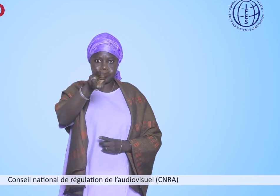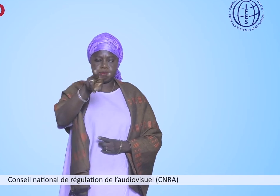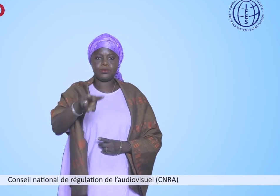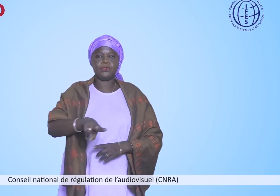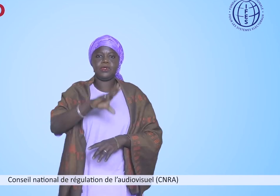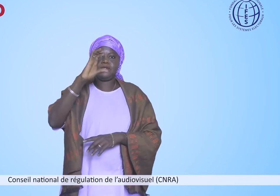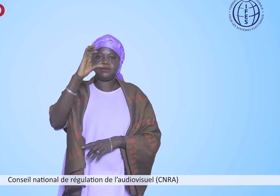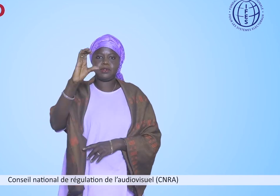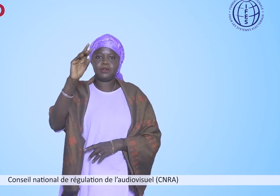CNRA